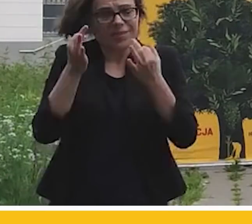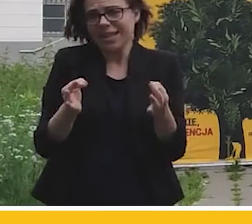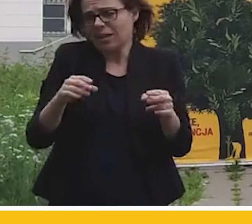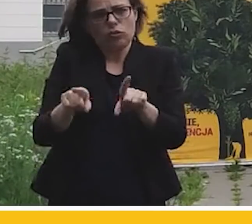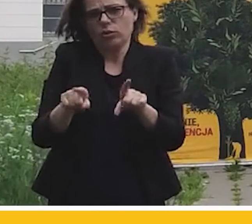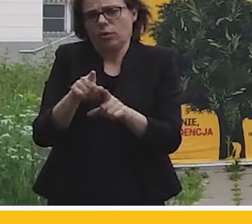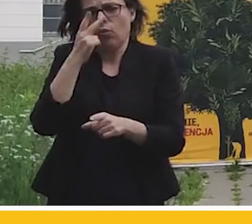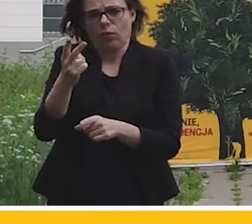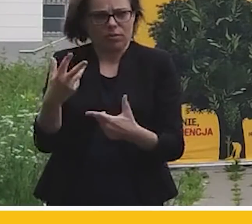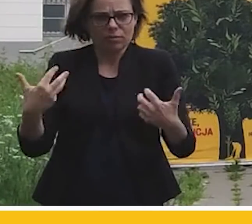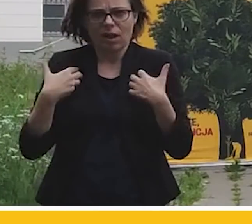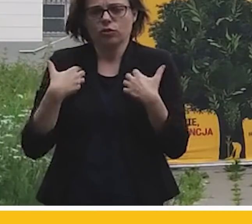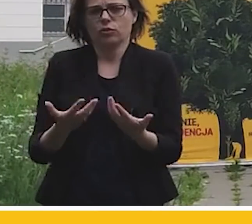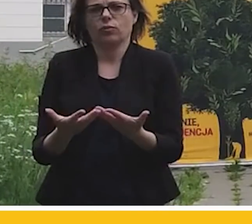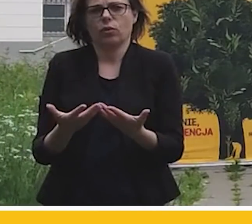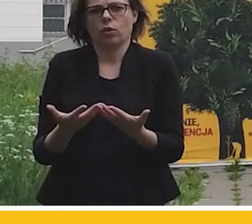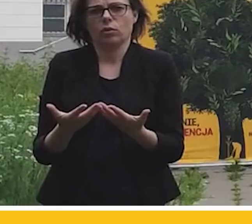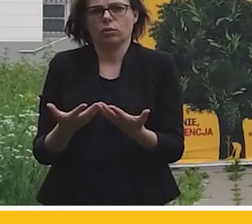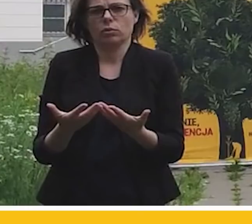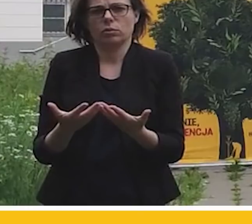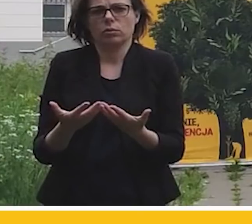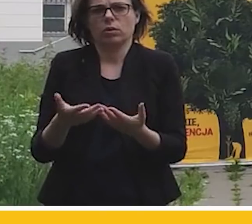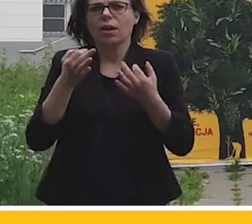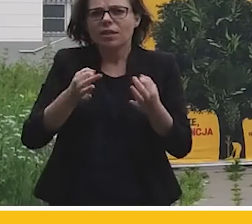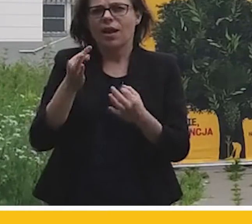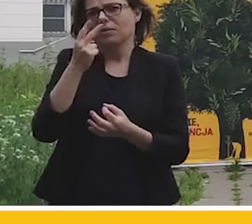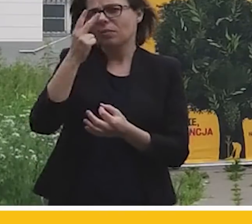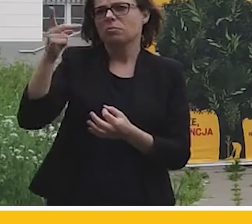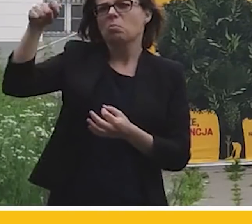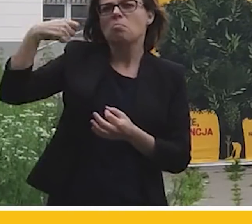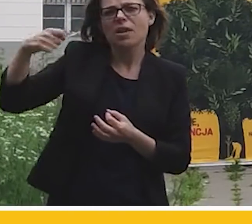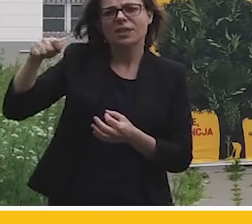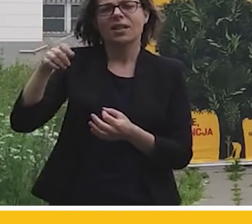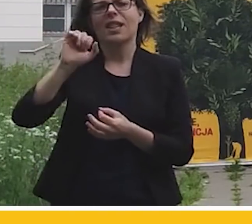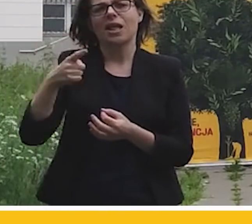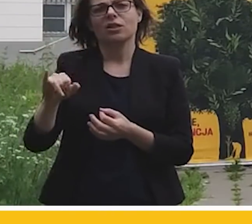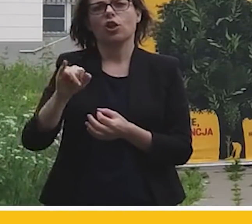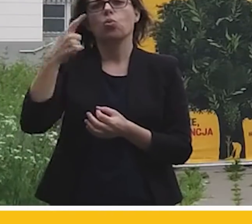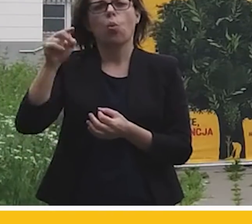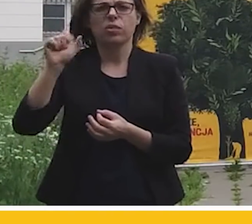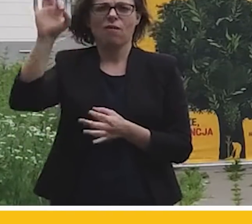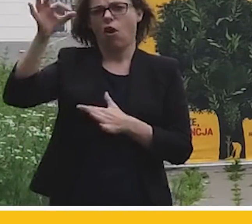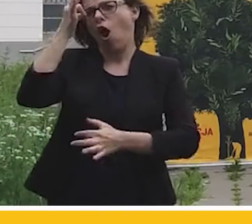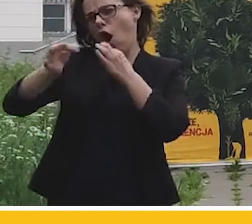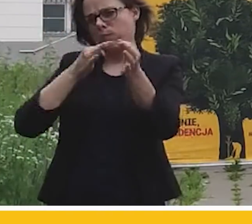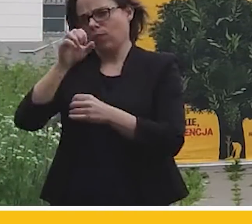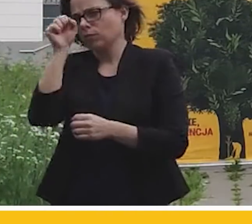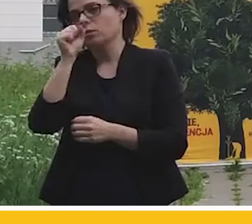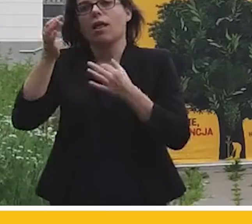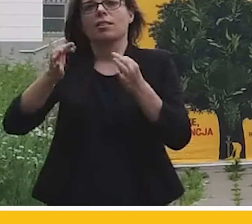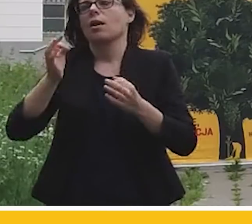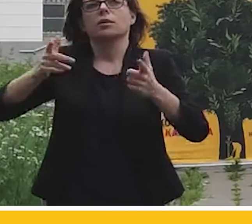chwili na żywo, patrząc na te żałosne opowieści prezydenta Andrzeja Dudy, który nagle zatroszczył się o stan